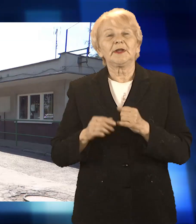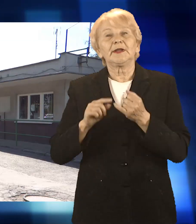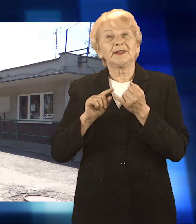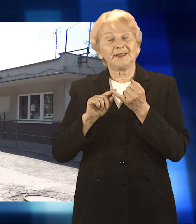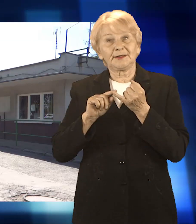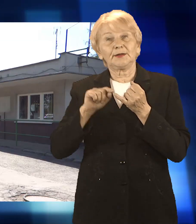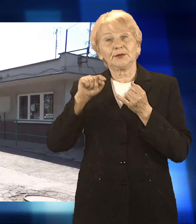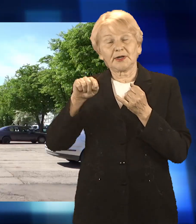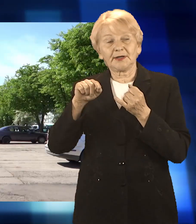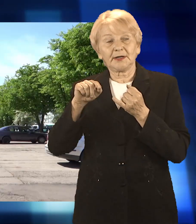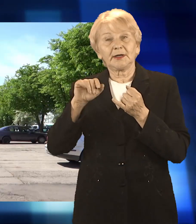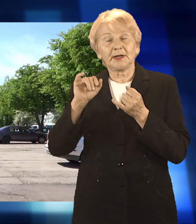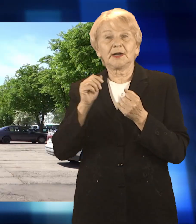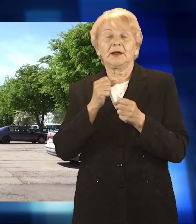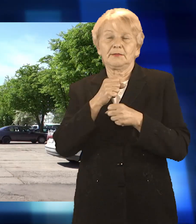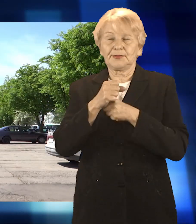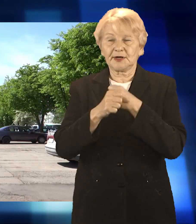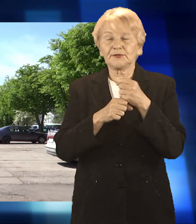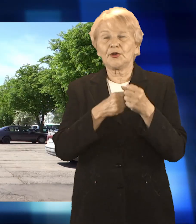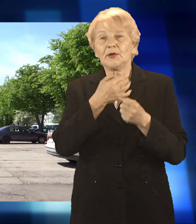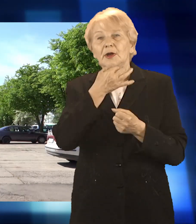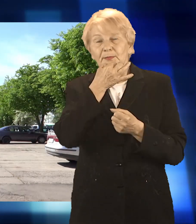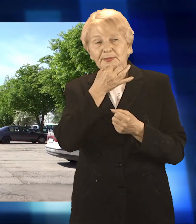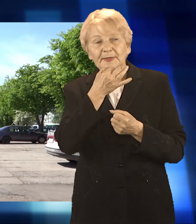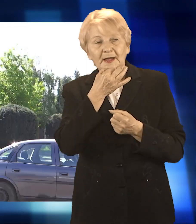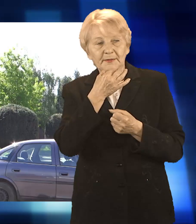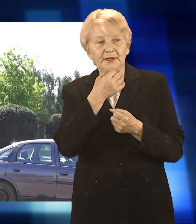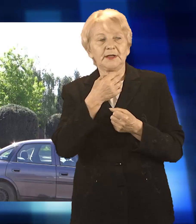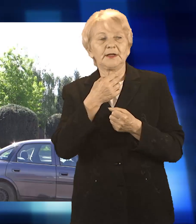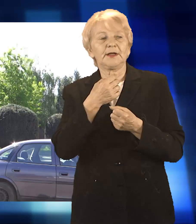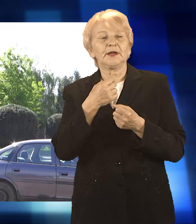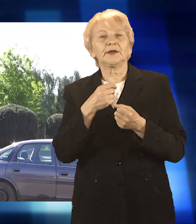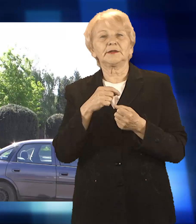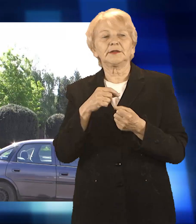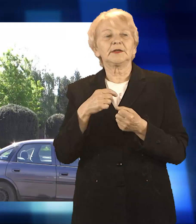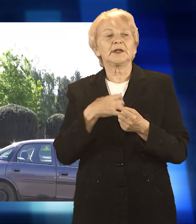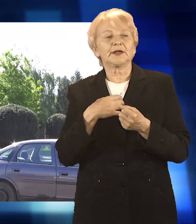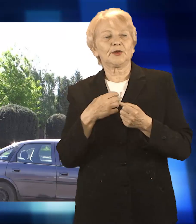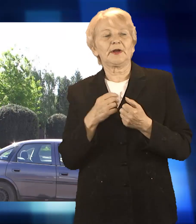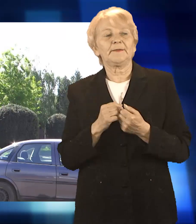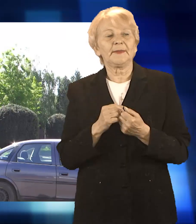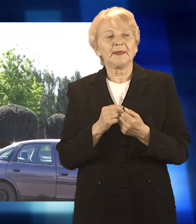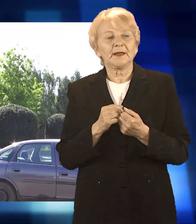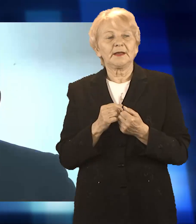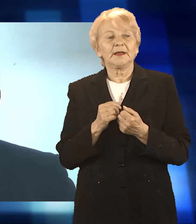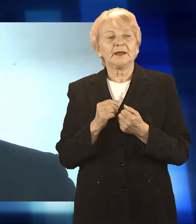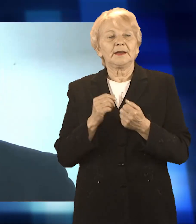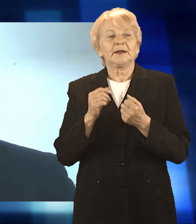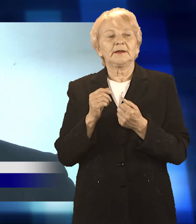o raciborskim przedsiębiorstwie komunalnym, które musiało dostosować swój system pracy do panujących warunków epidemicznych.